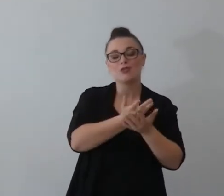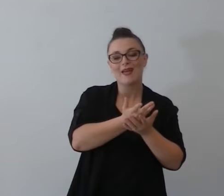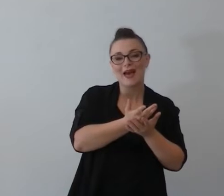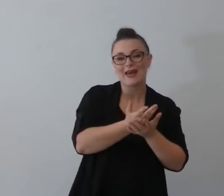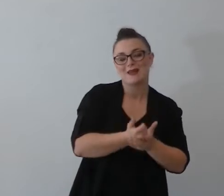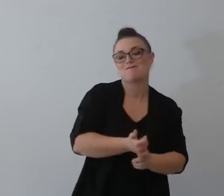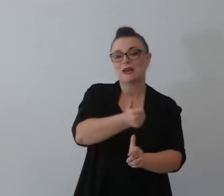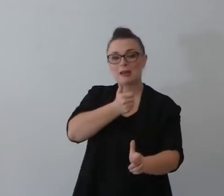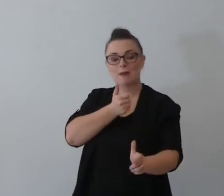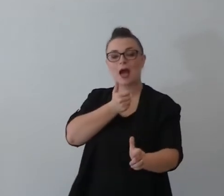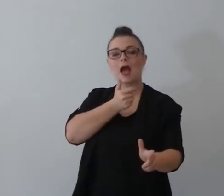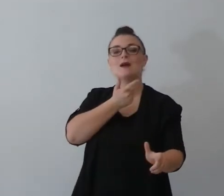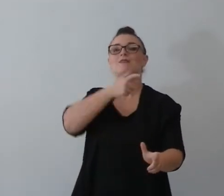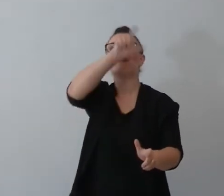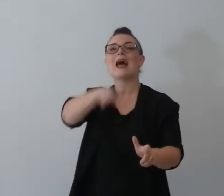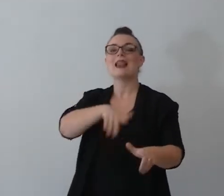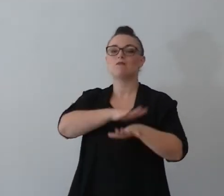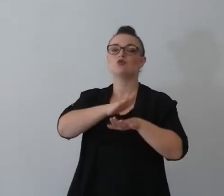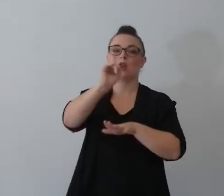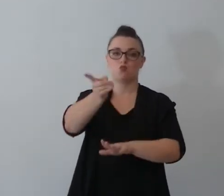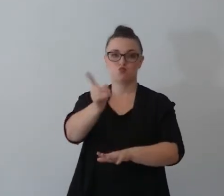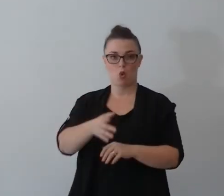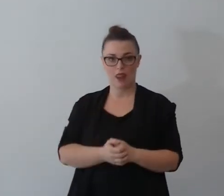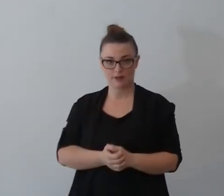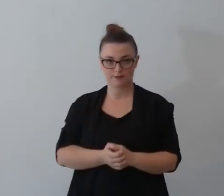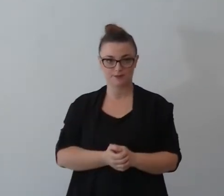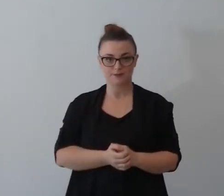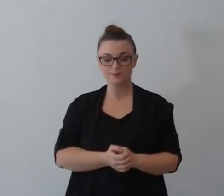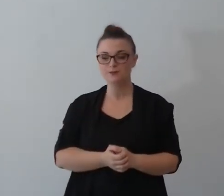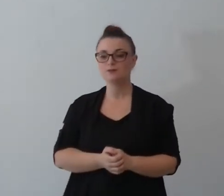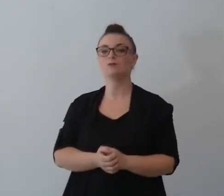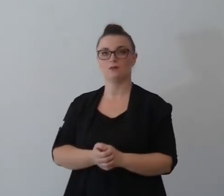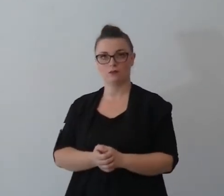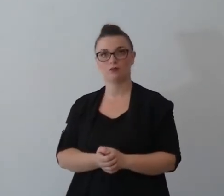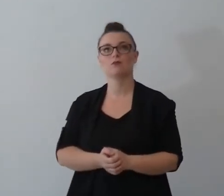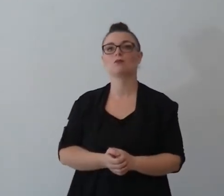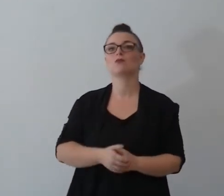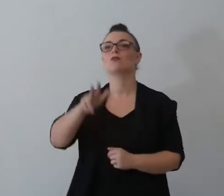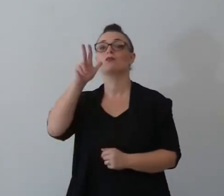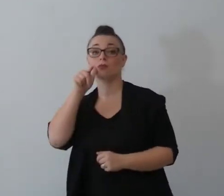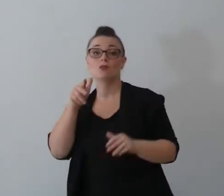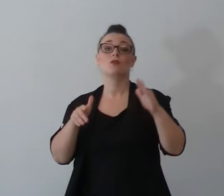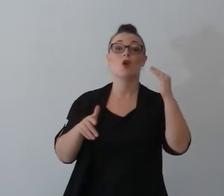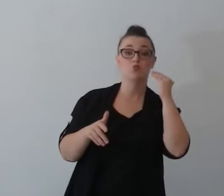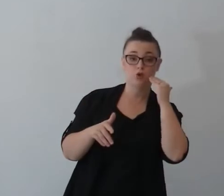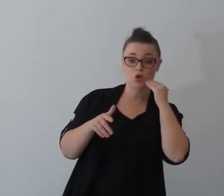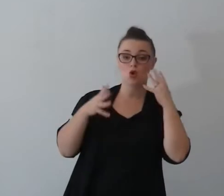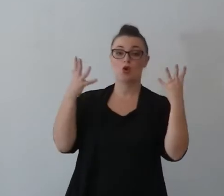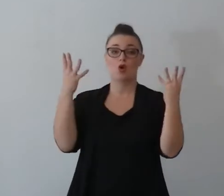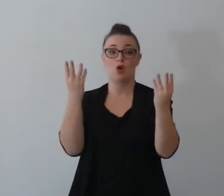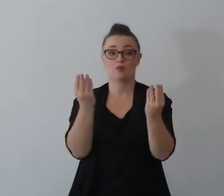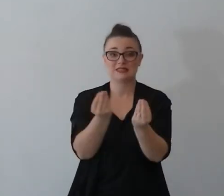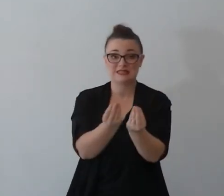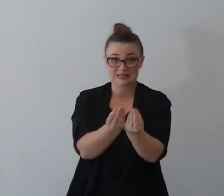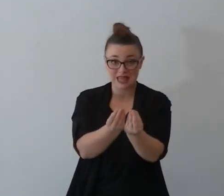le abitudini italiane di come si diventava una coppia dal 1888